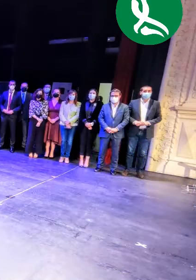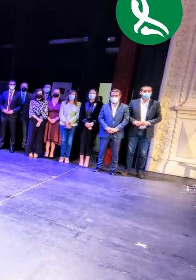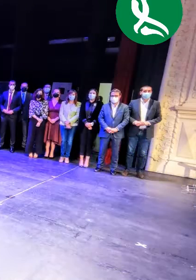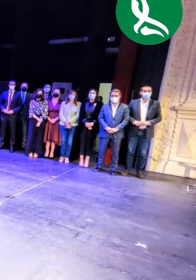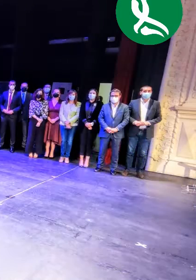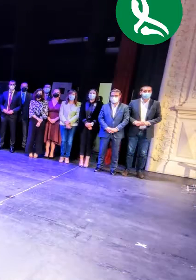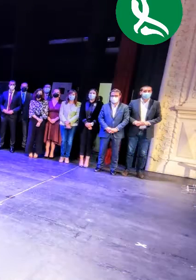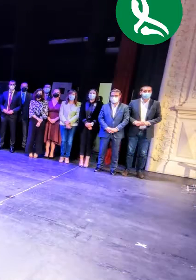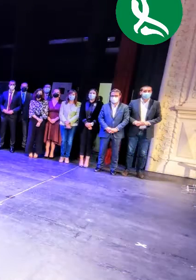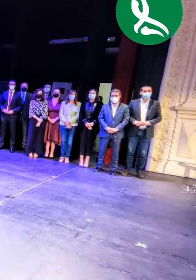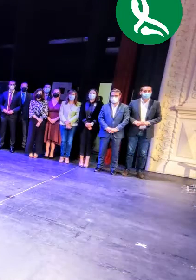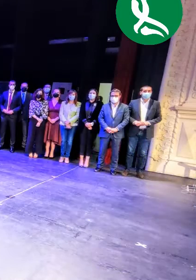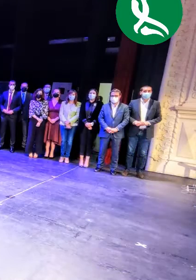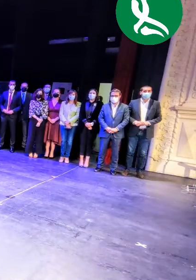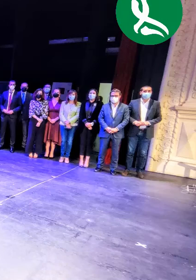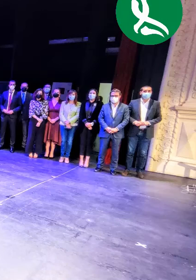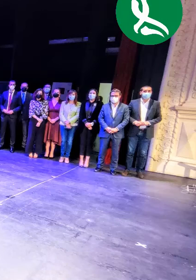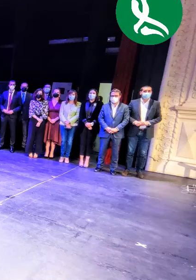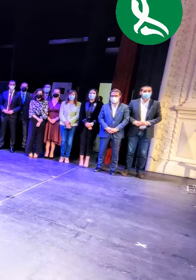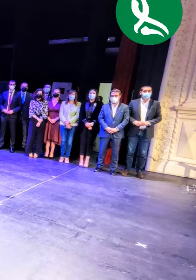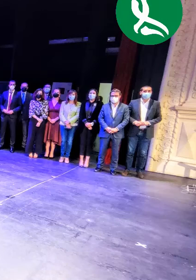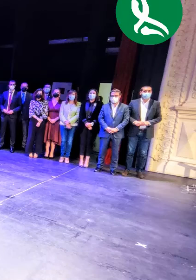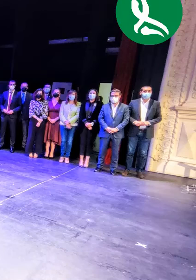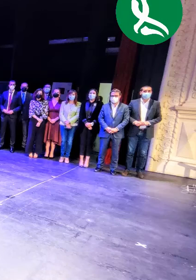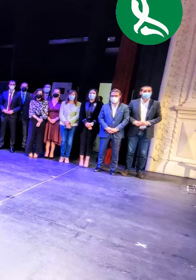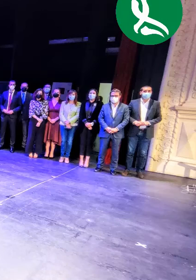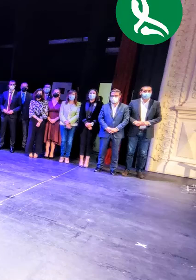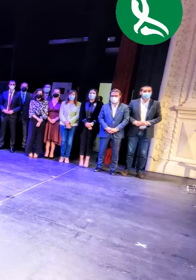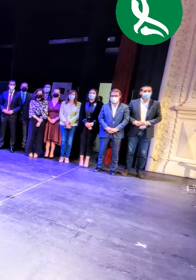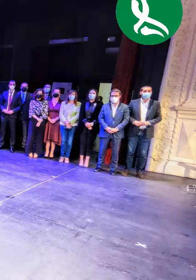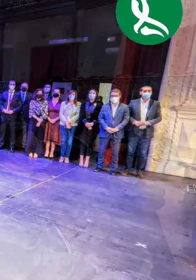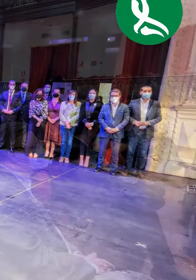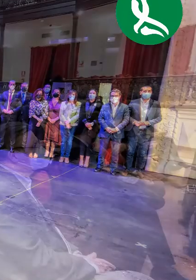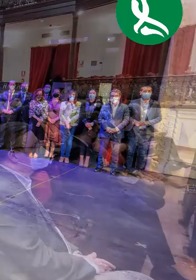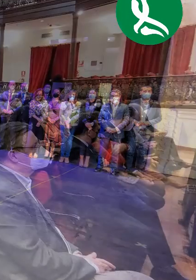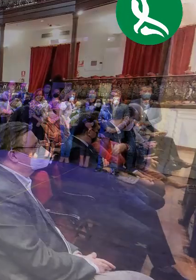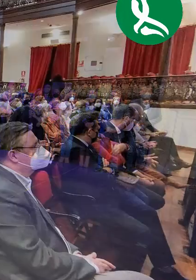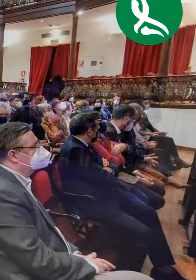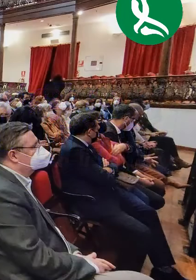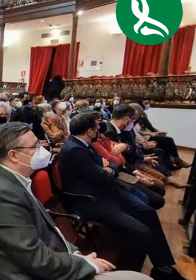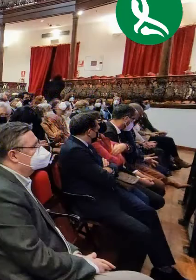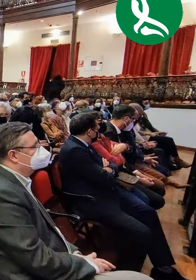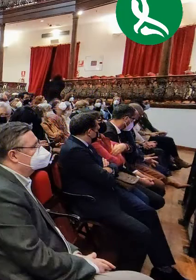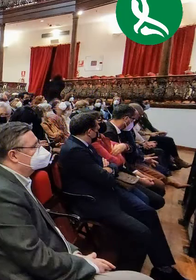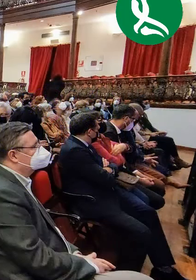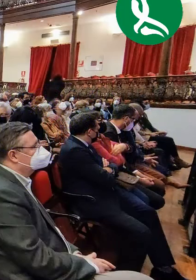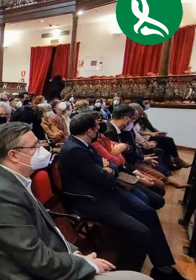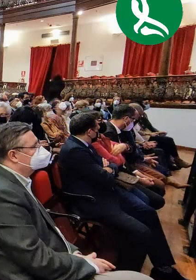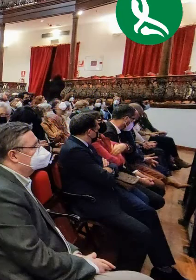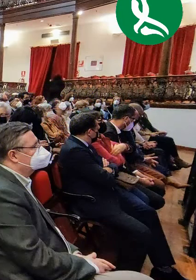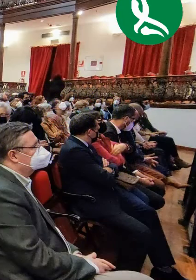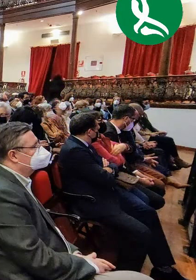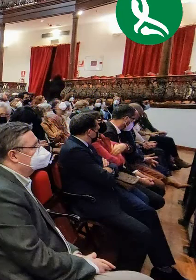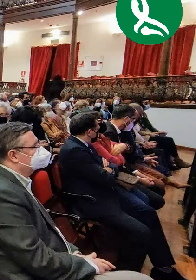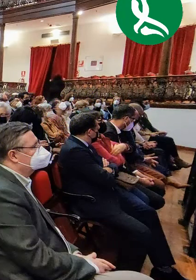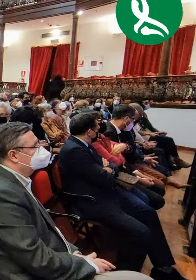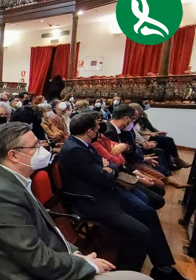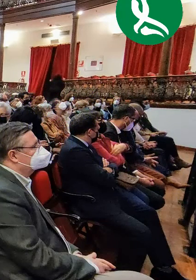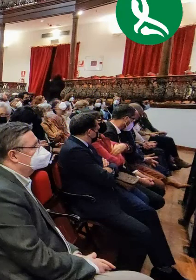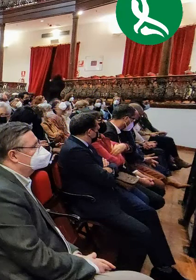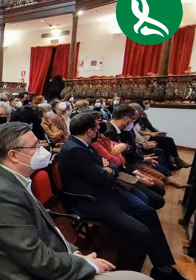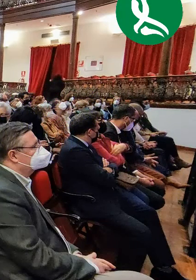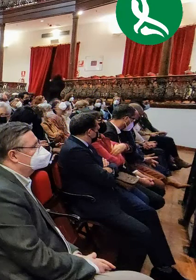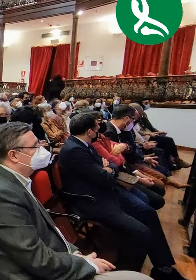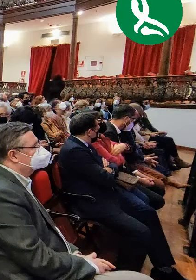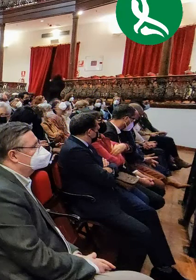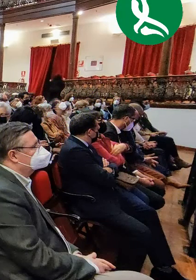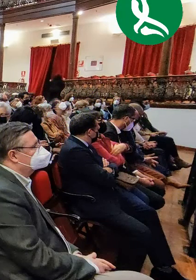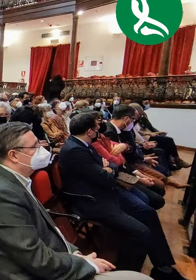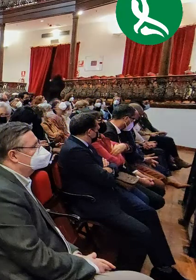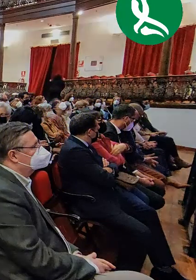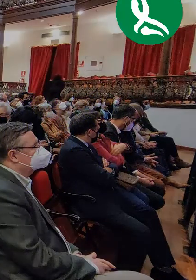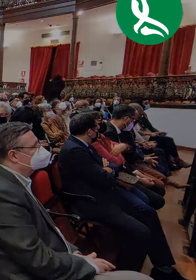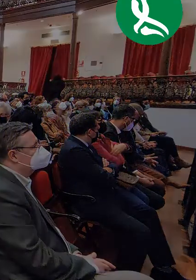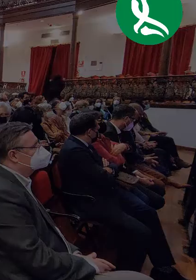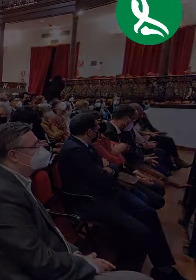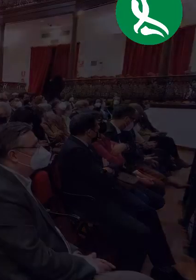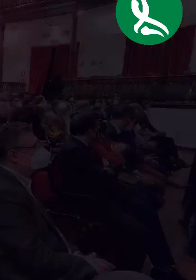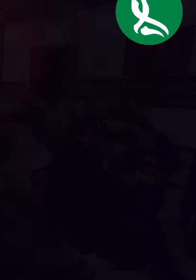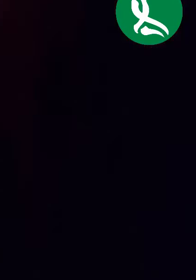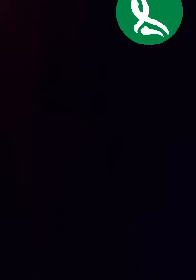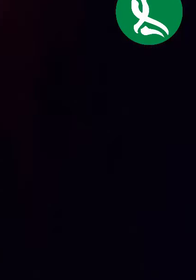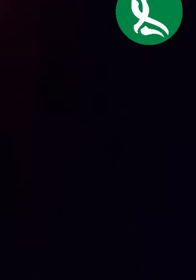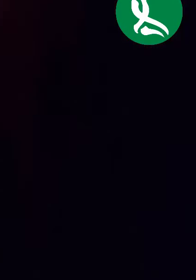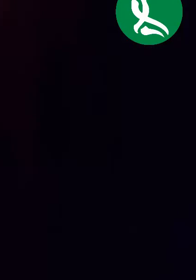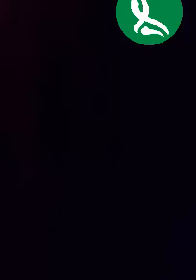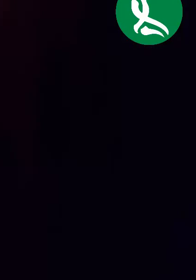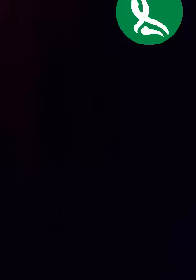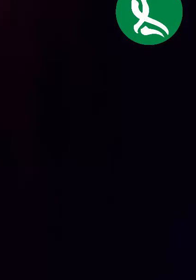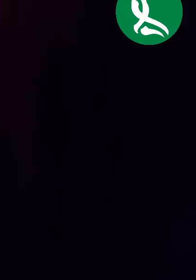Seríamos muy felices si no tuviéramos que estar reconociendo la labor distinguida de diferentes mujeres en pleno siglo XXI. Sin embargo, a diario comprobamos